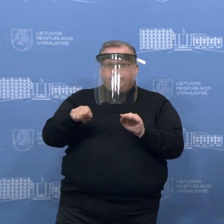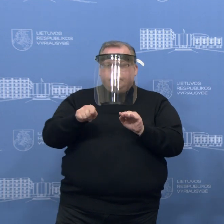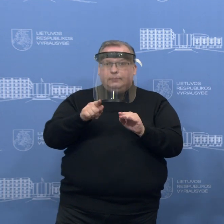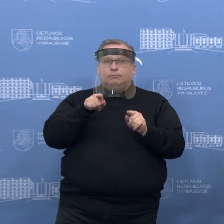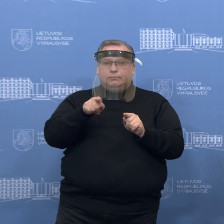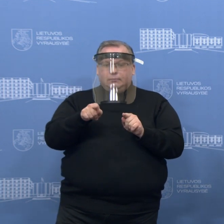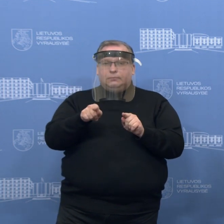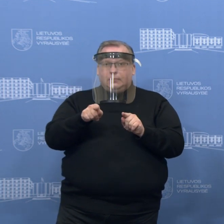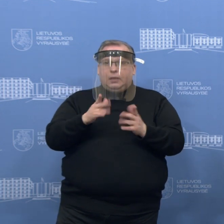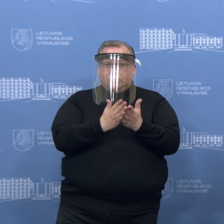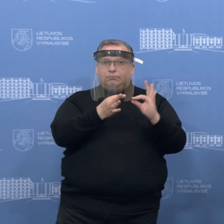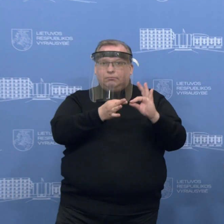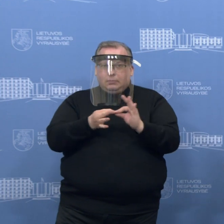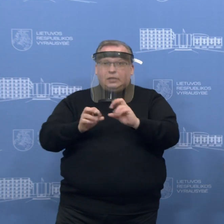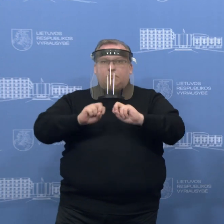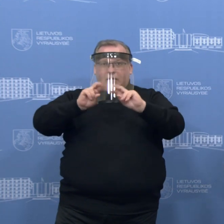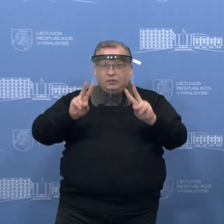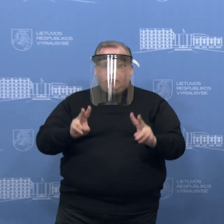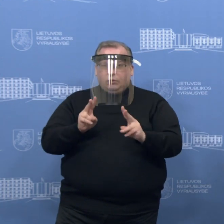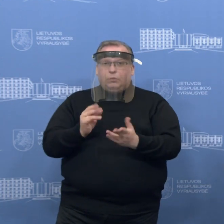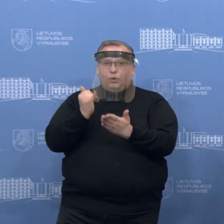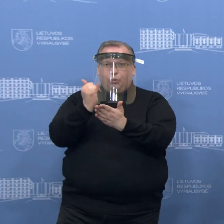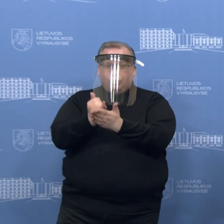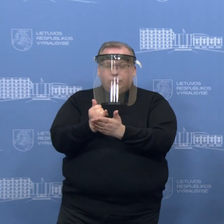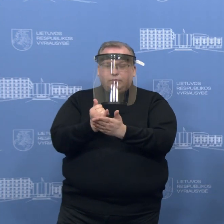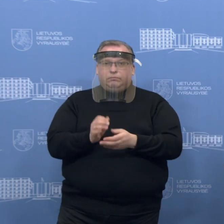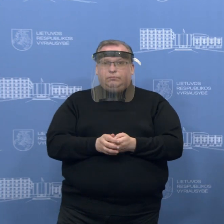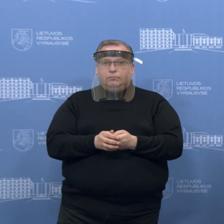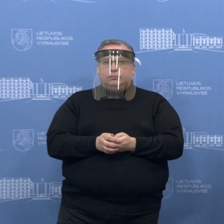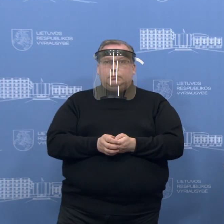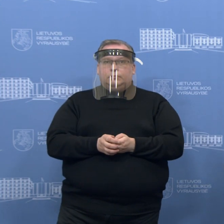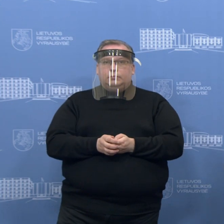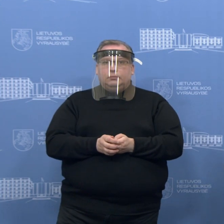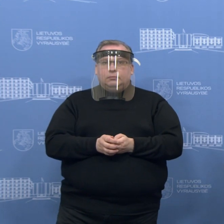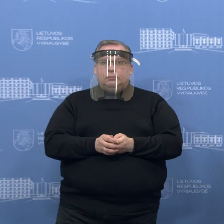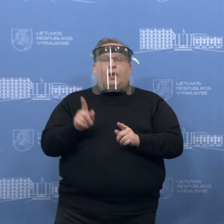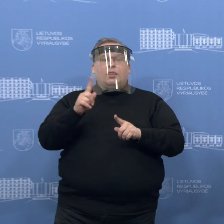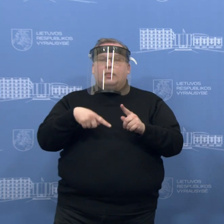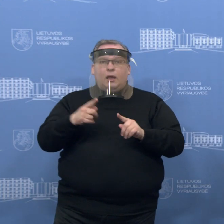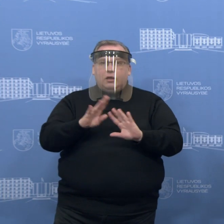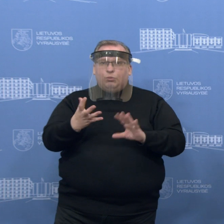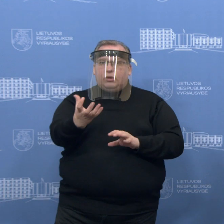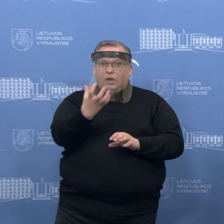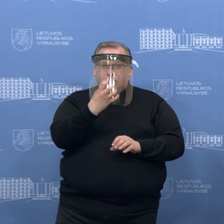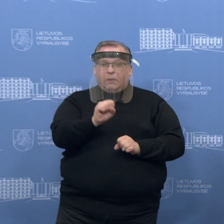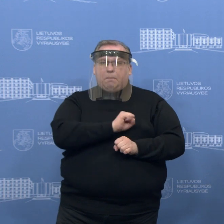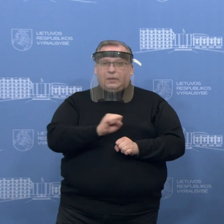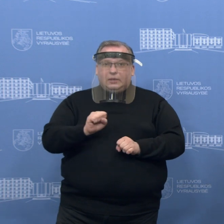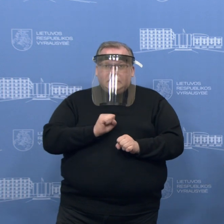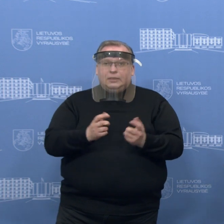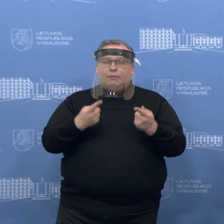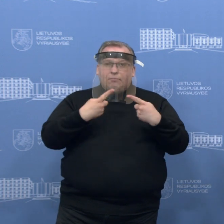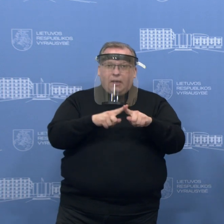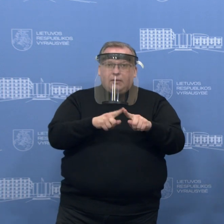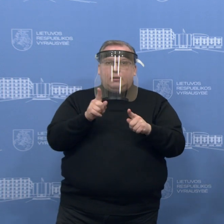susijęs su tokiomis specifinėmis priemonės. Aš nekalbu apie respiratorius, medicininė įranga.